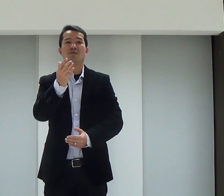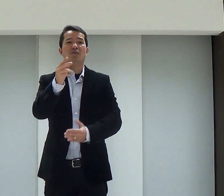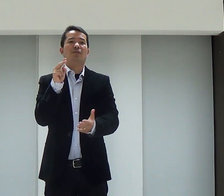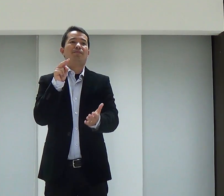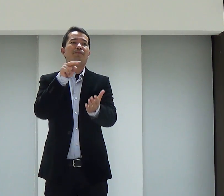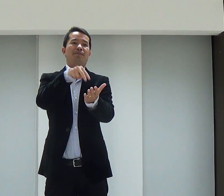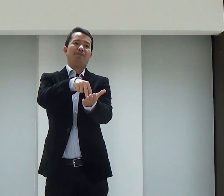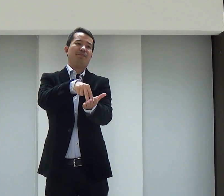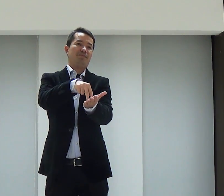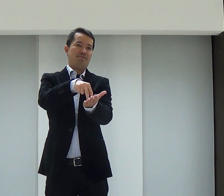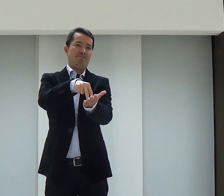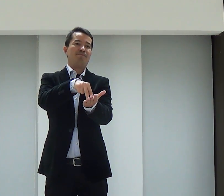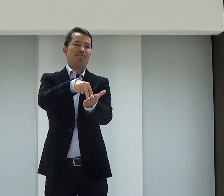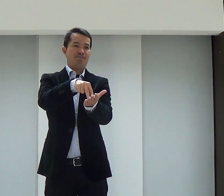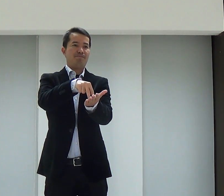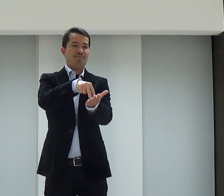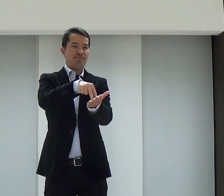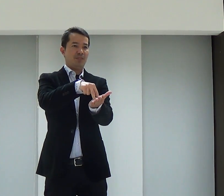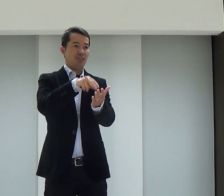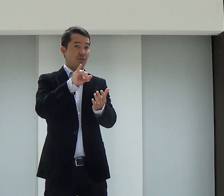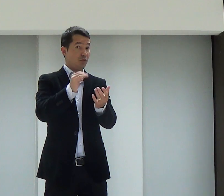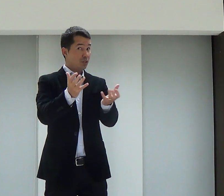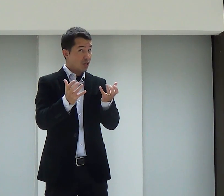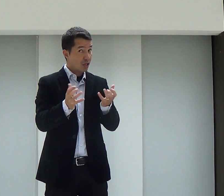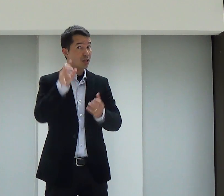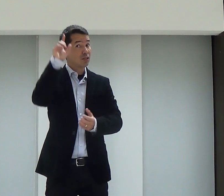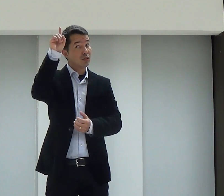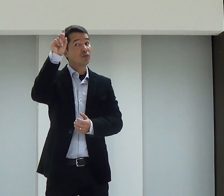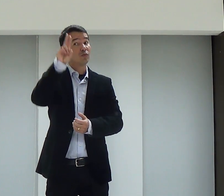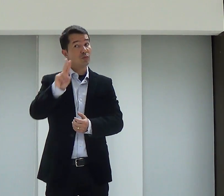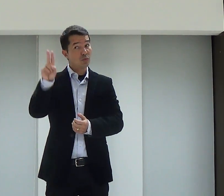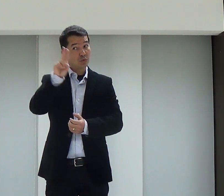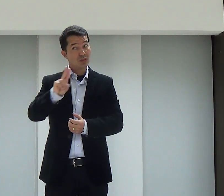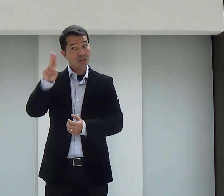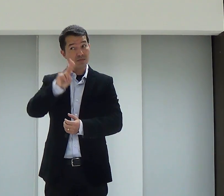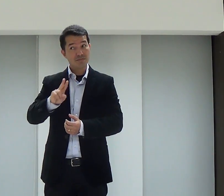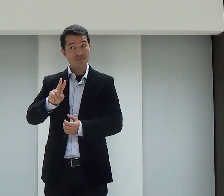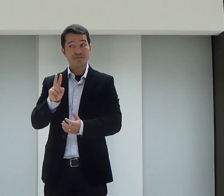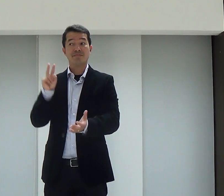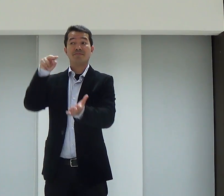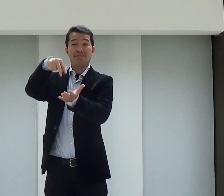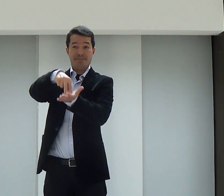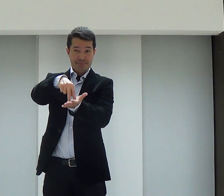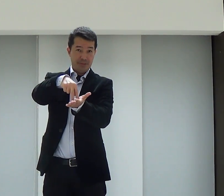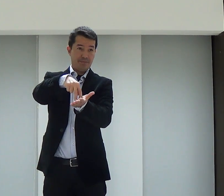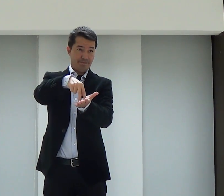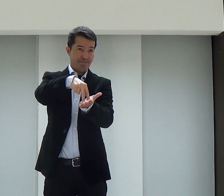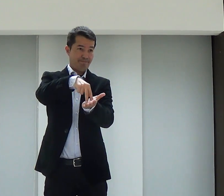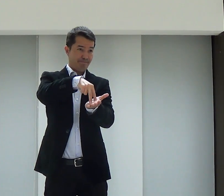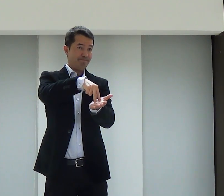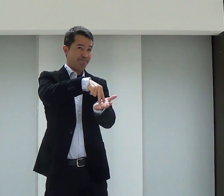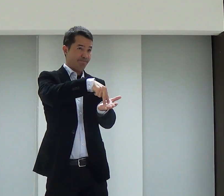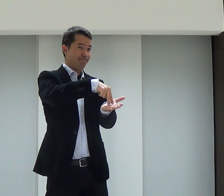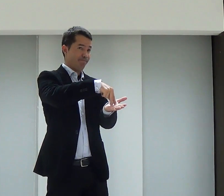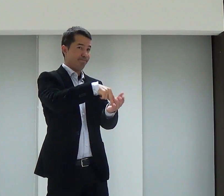eu vou pedir para você ficar em pé. Se você realmente quer que Deus use a sua vida, fique de pé.